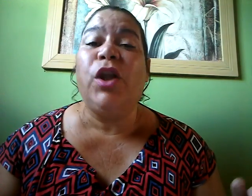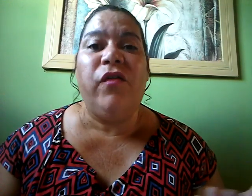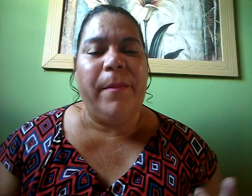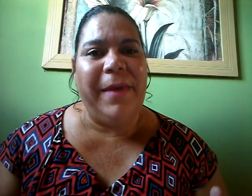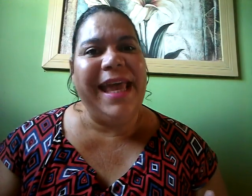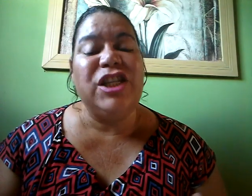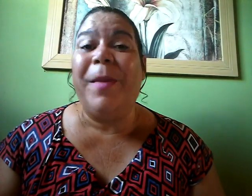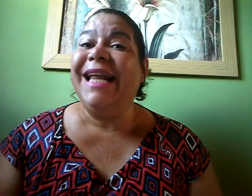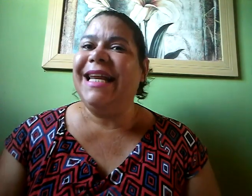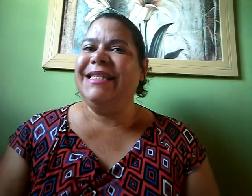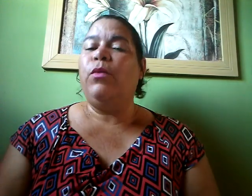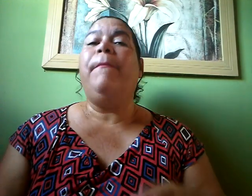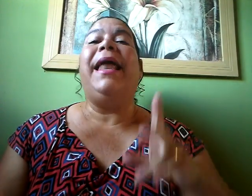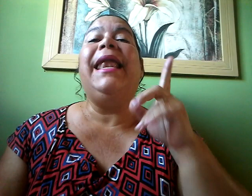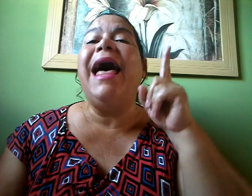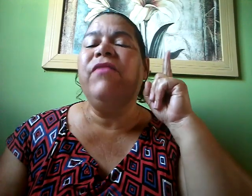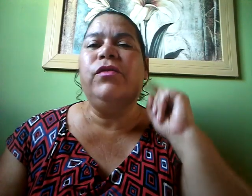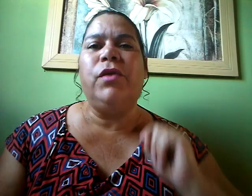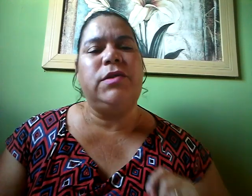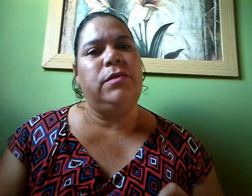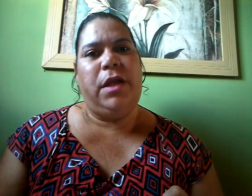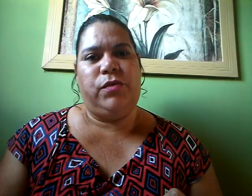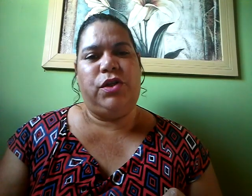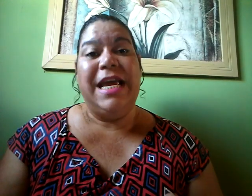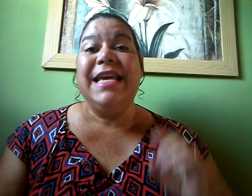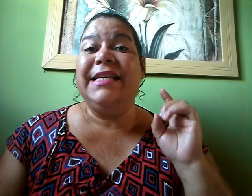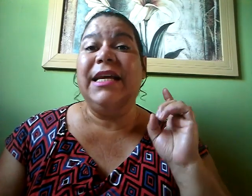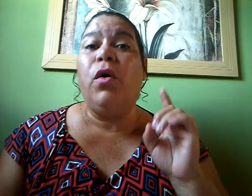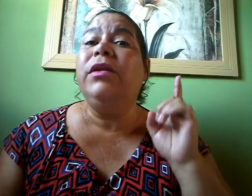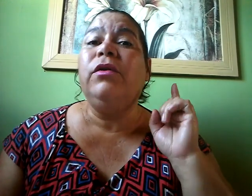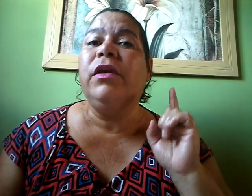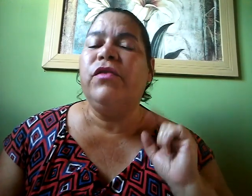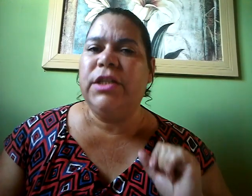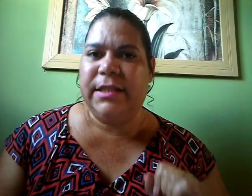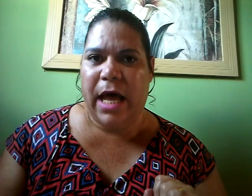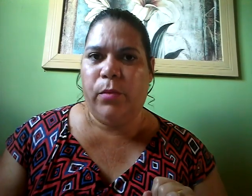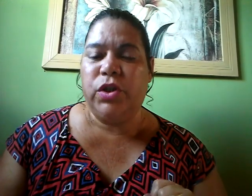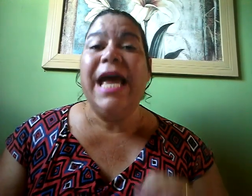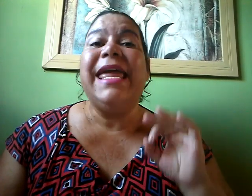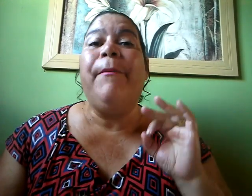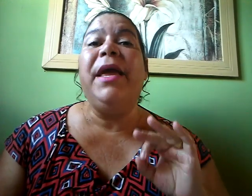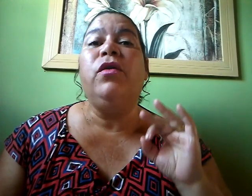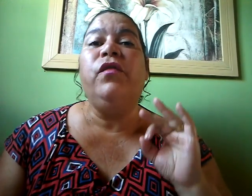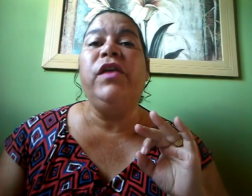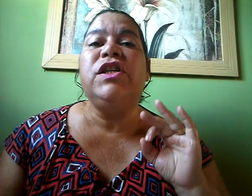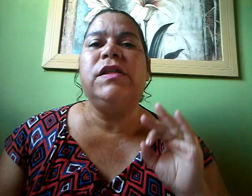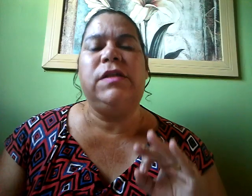novamente para trazer uma palavra do nosso Deus que se encontra no livro de Salmos, capítulo 25